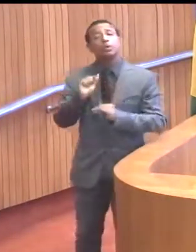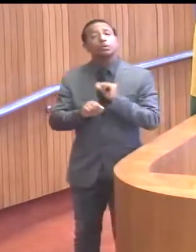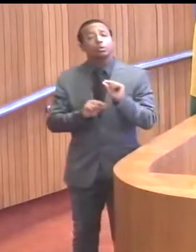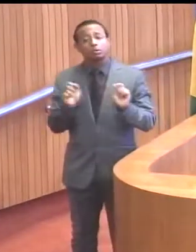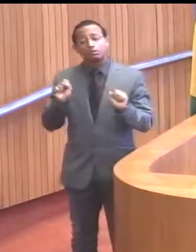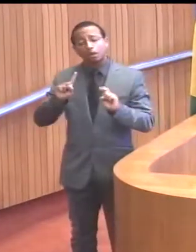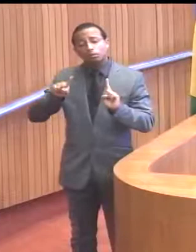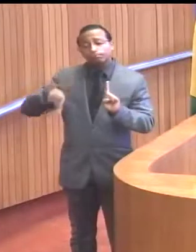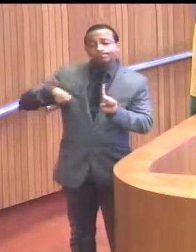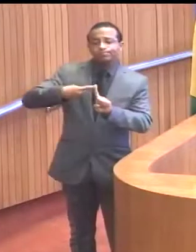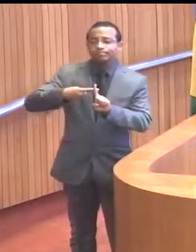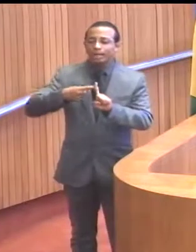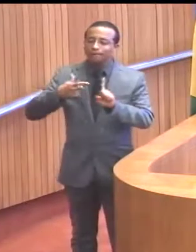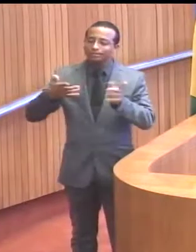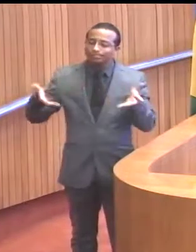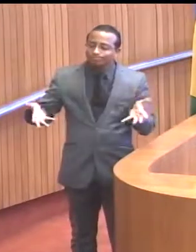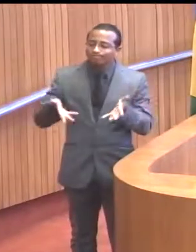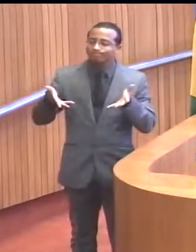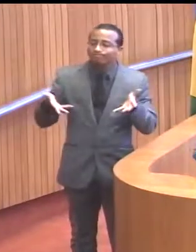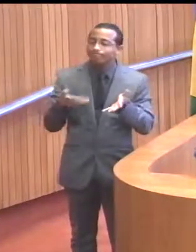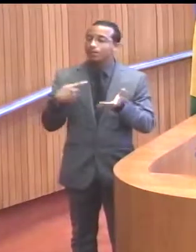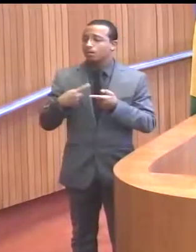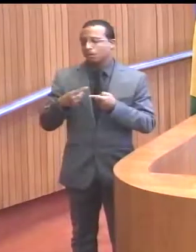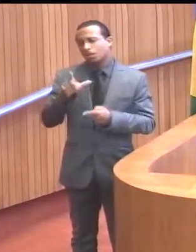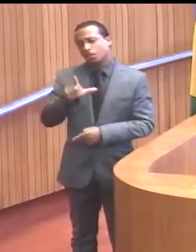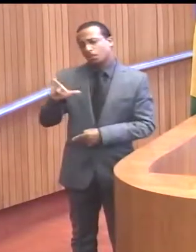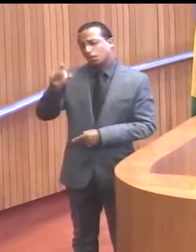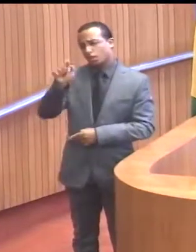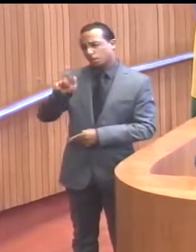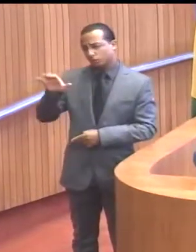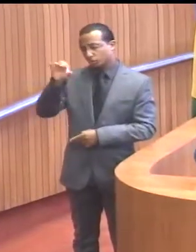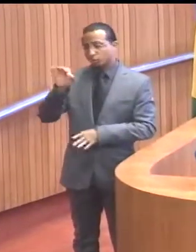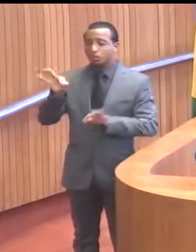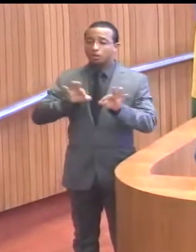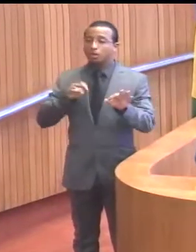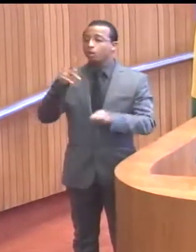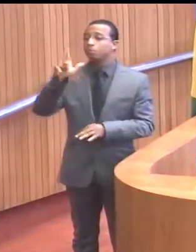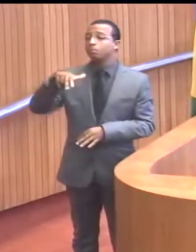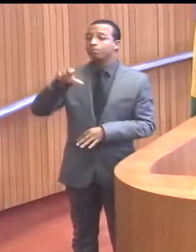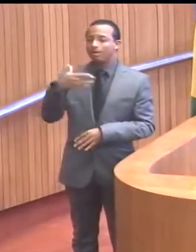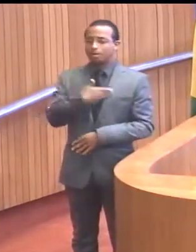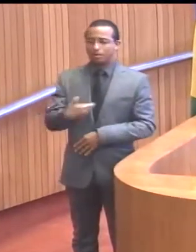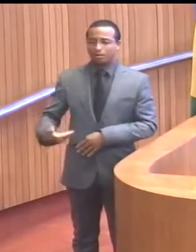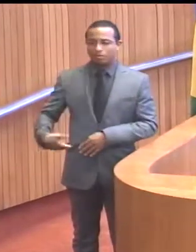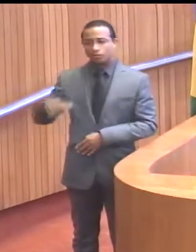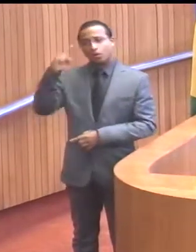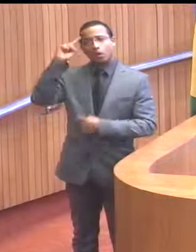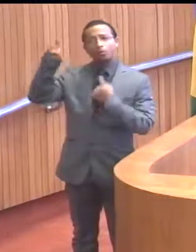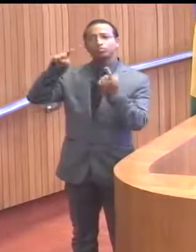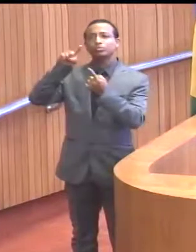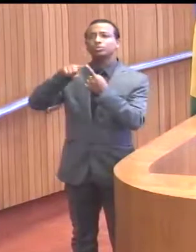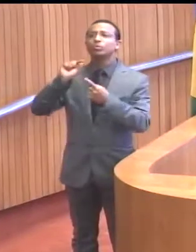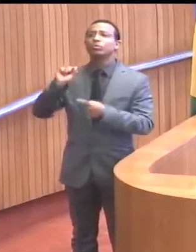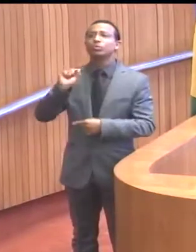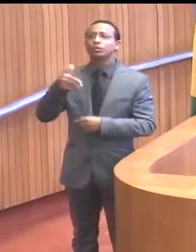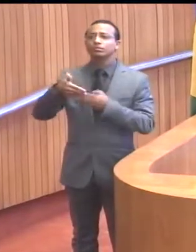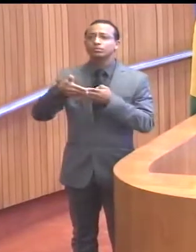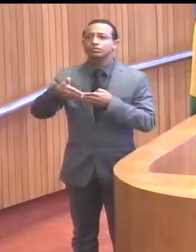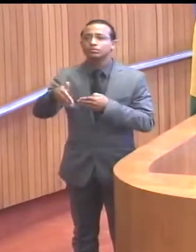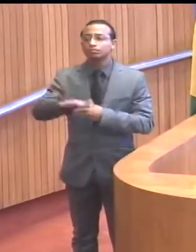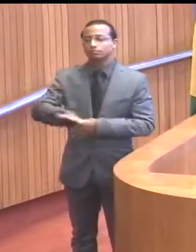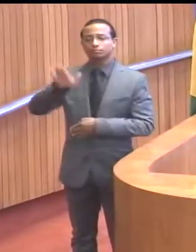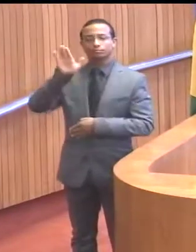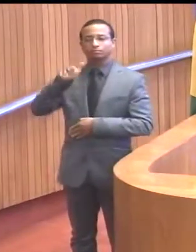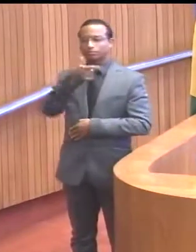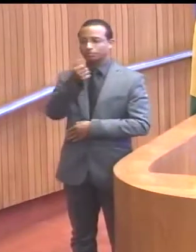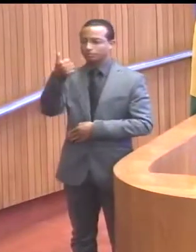possa somar conosco. Porque, é claro que o plano de governo visa o processo das eleições